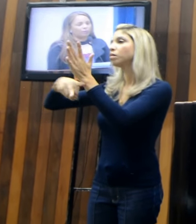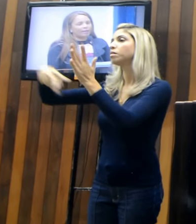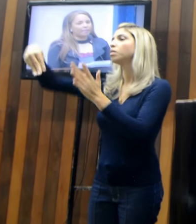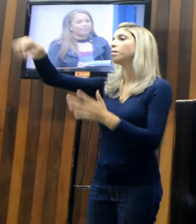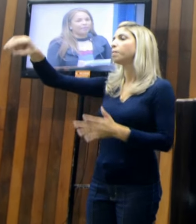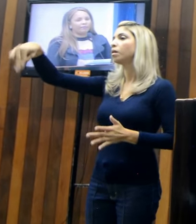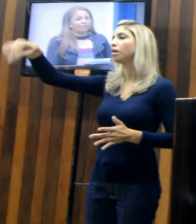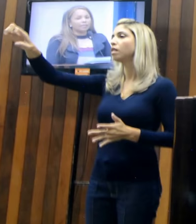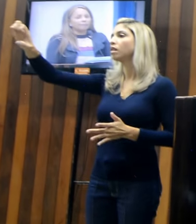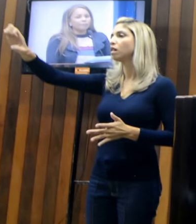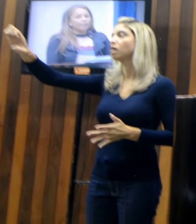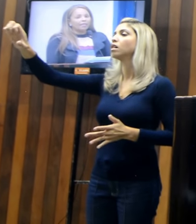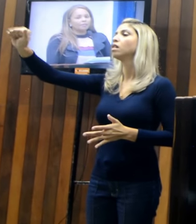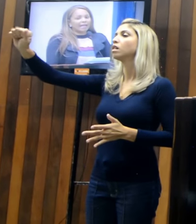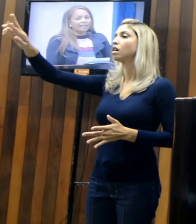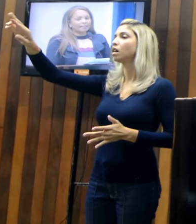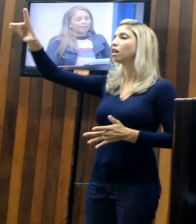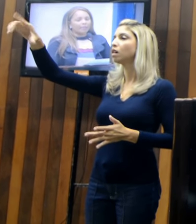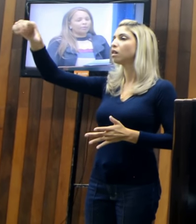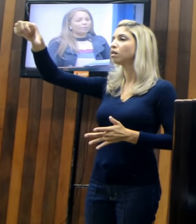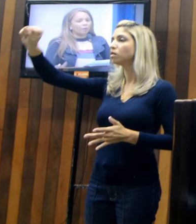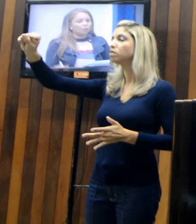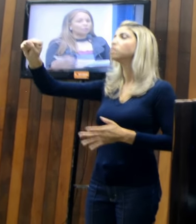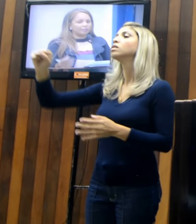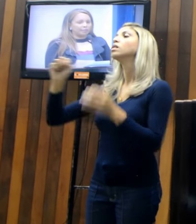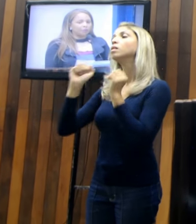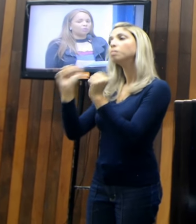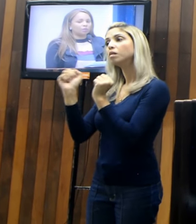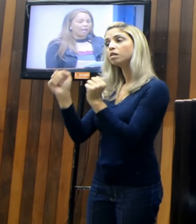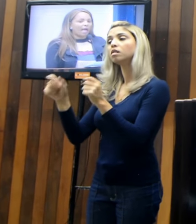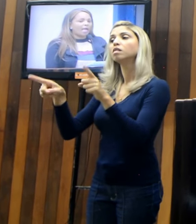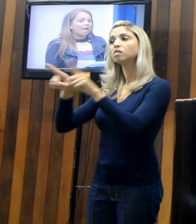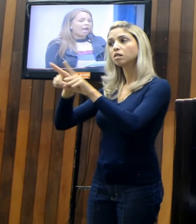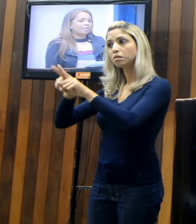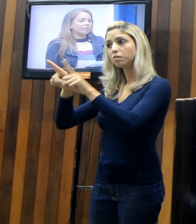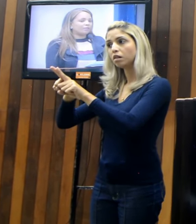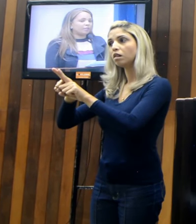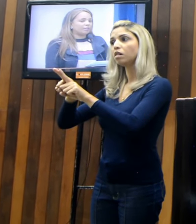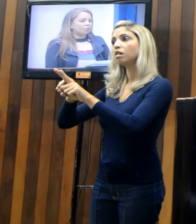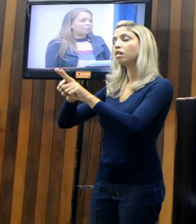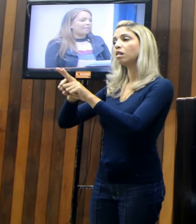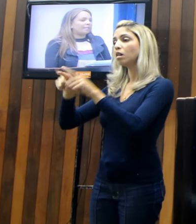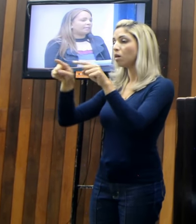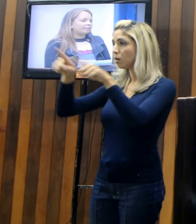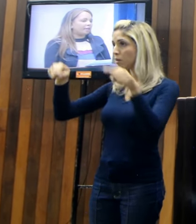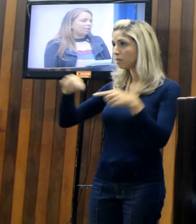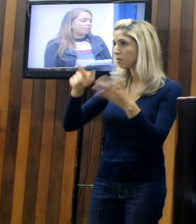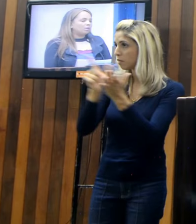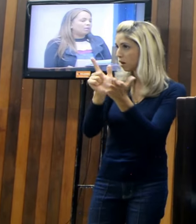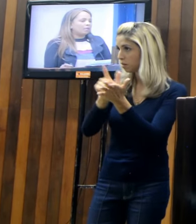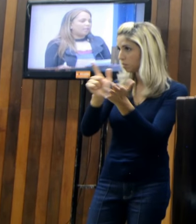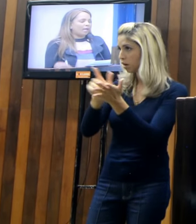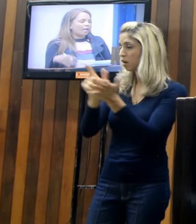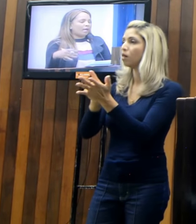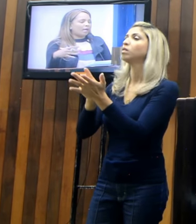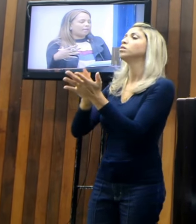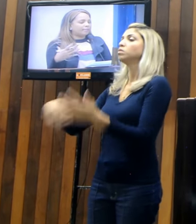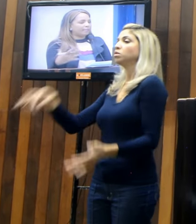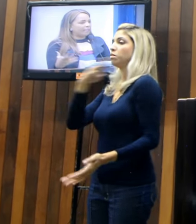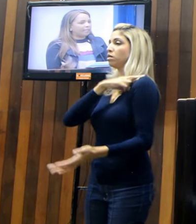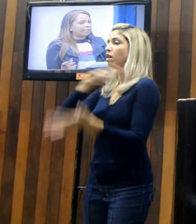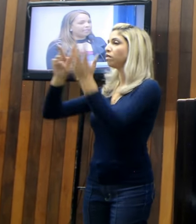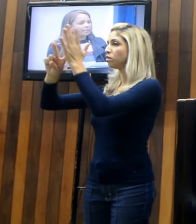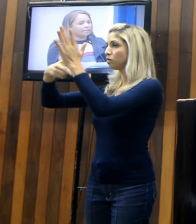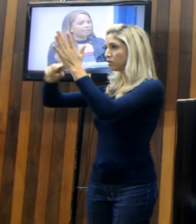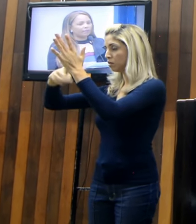condomínio Minha Casa Minha Vida, e estar recebendo em mãos dos síndicos de lá as reivindicações para estar levando, né, as